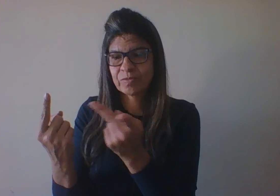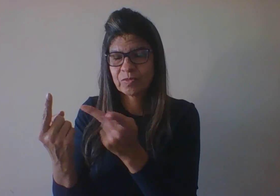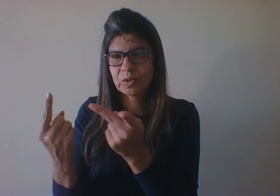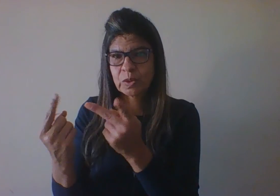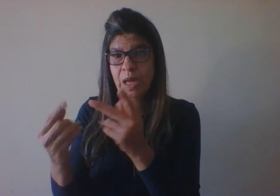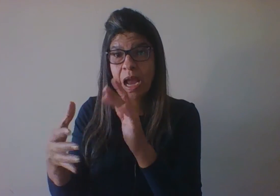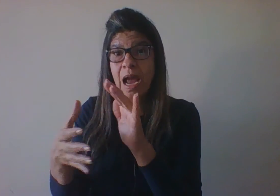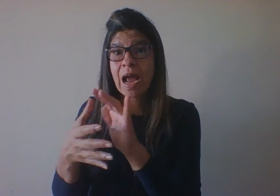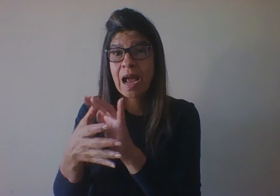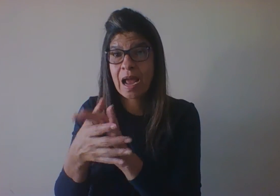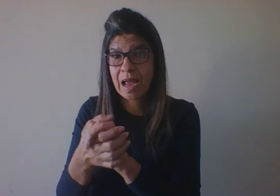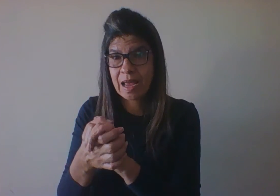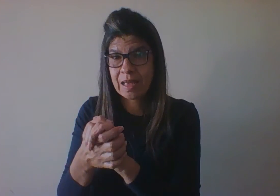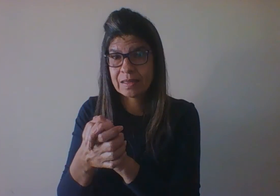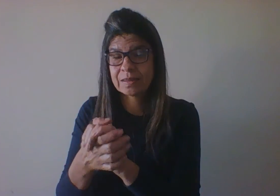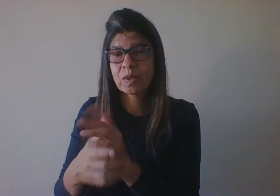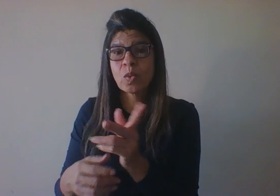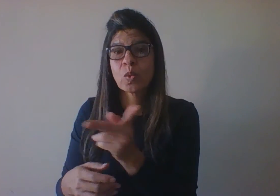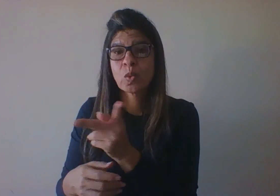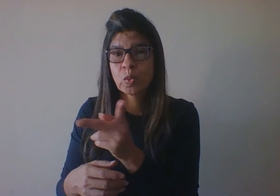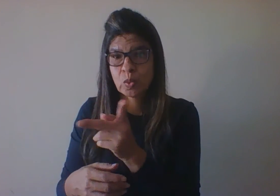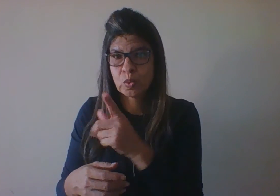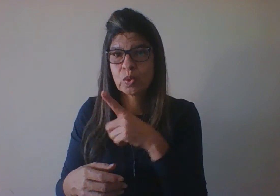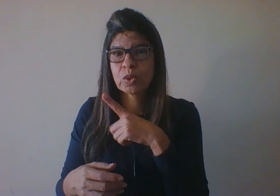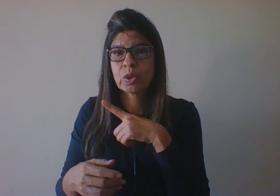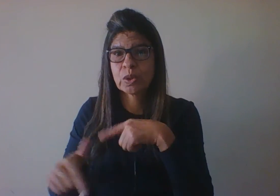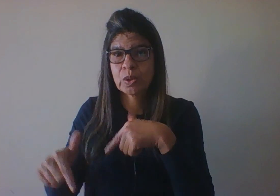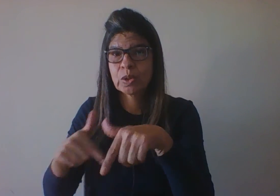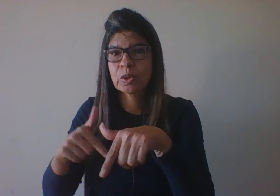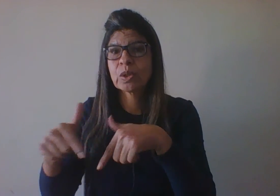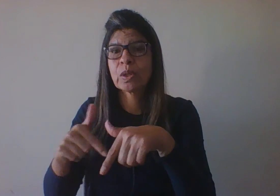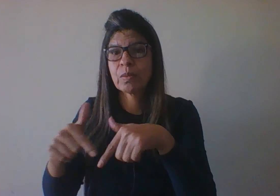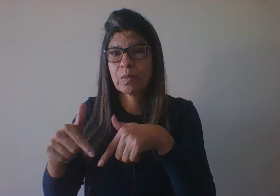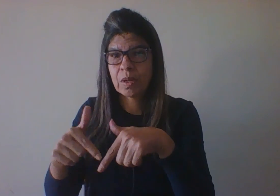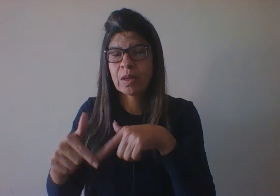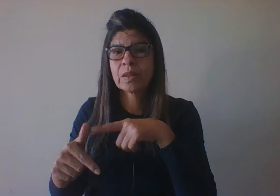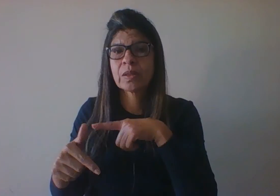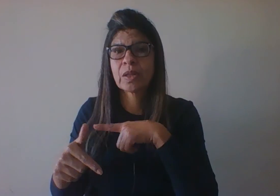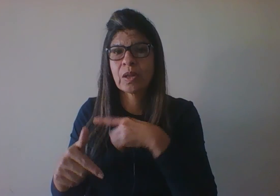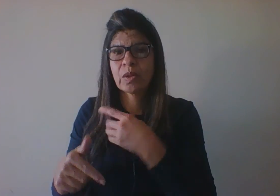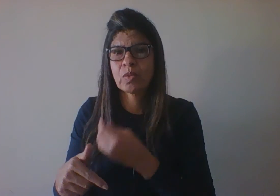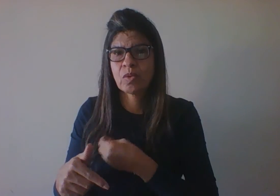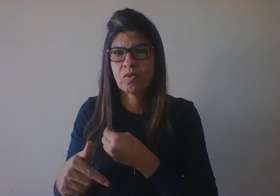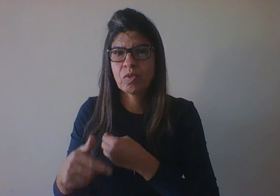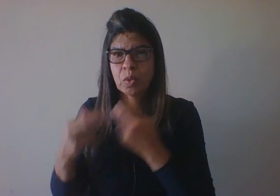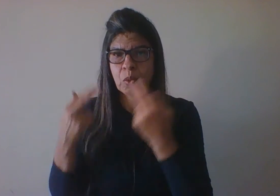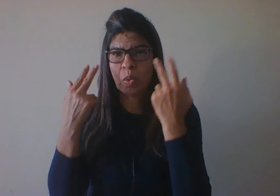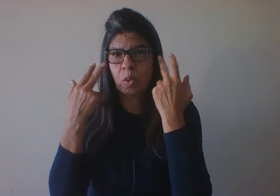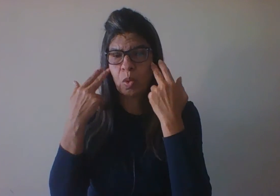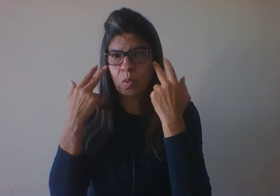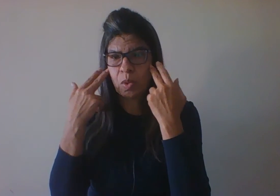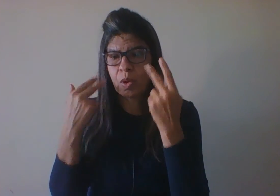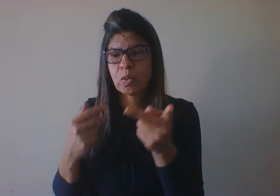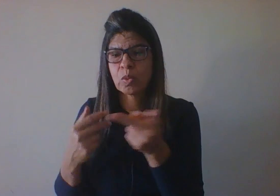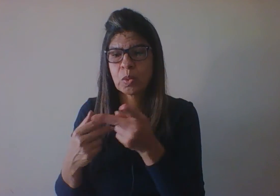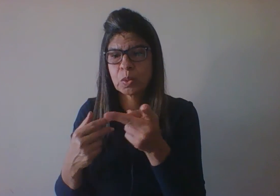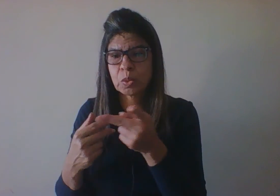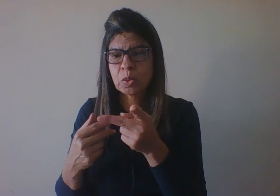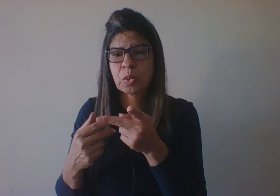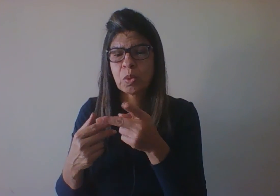considerável, se organizam e se planejam para ter um filho. Eles fazem uma economia, têm uma casa, seja